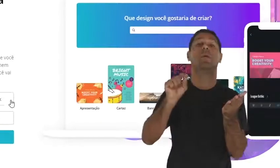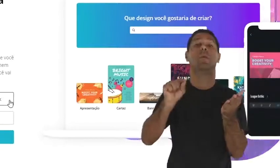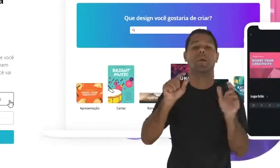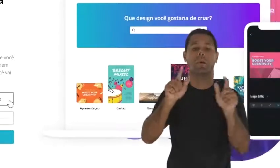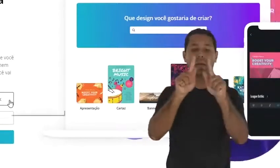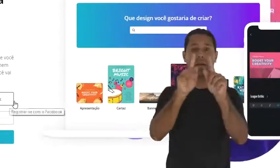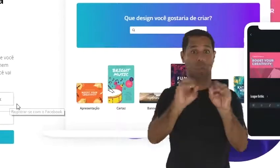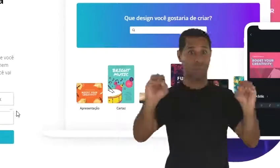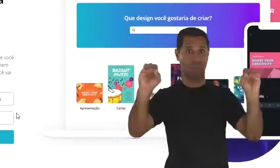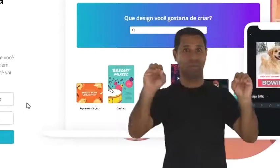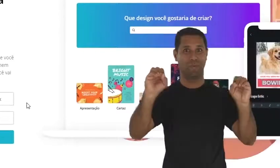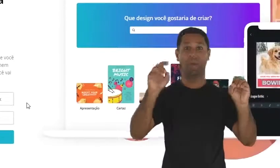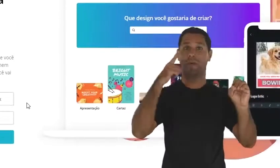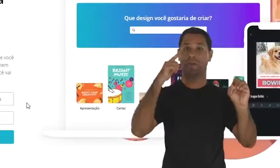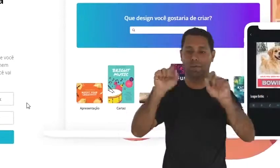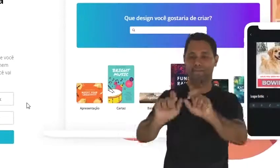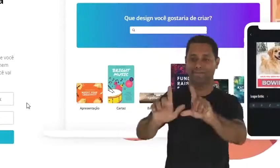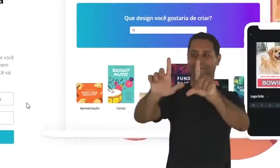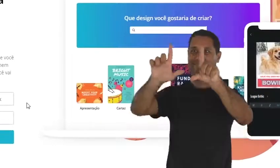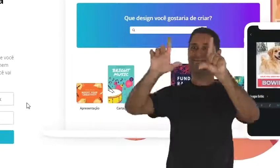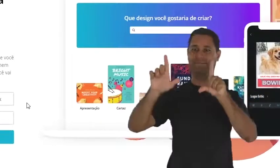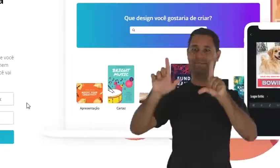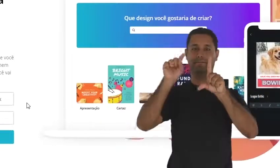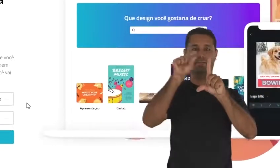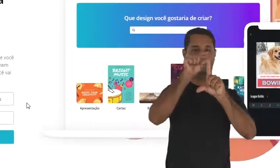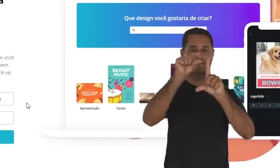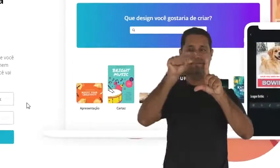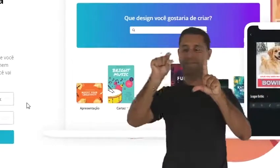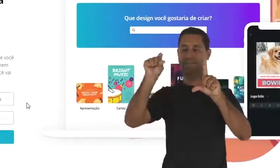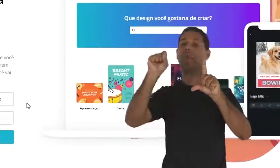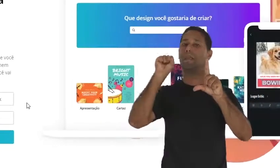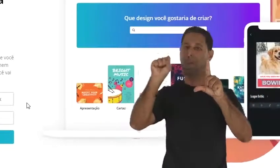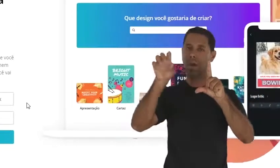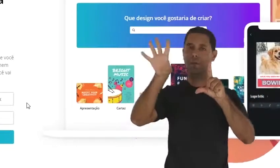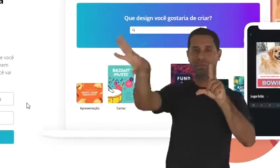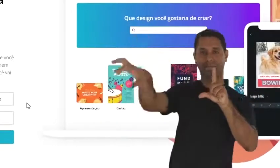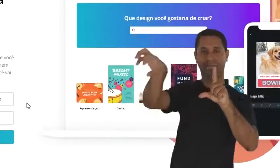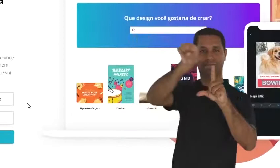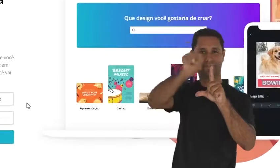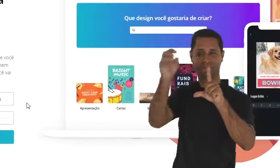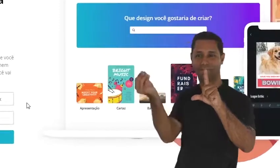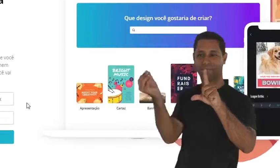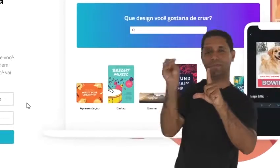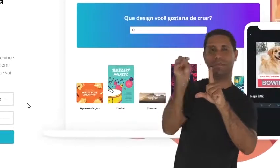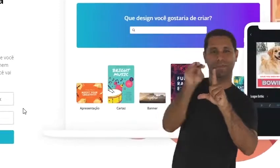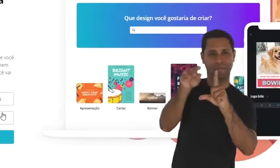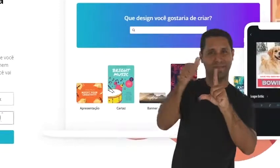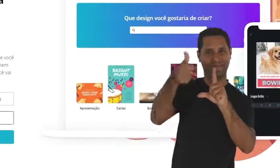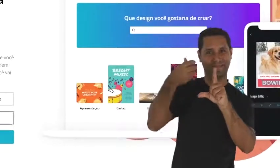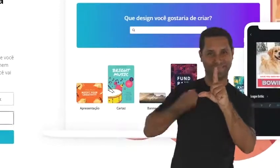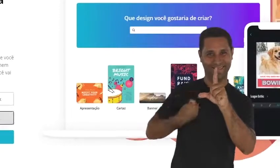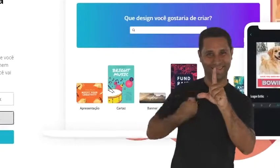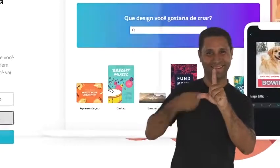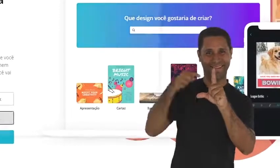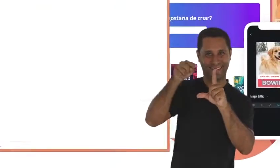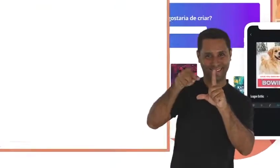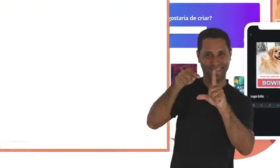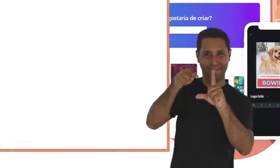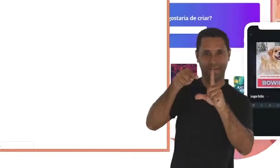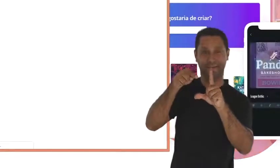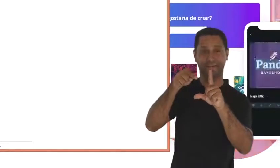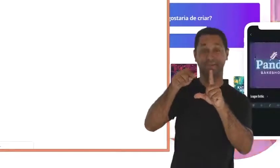já está logado aqui, vai aparecer aqui a opção de escolher qual é a conta do Google que eu quero